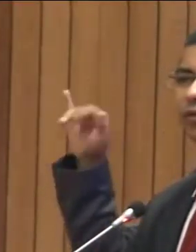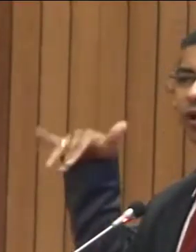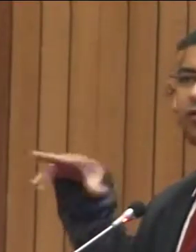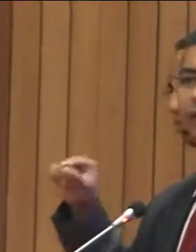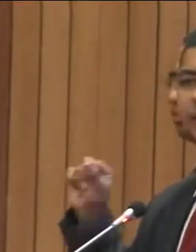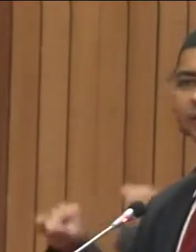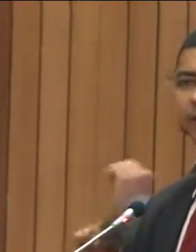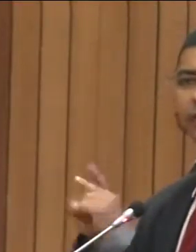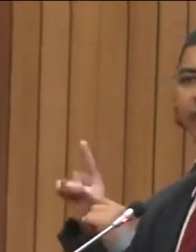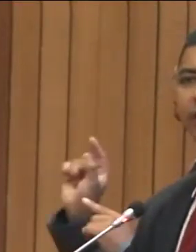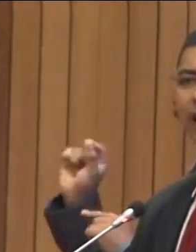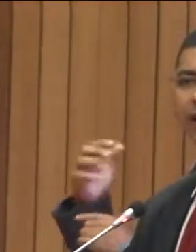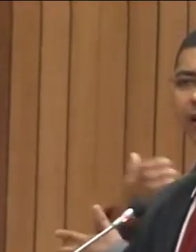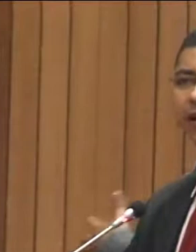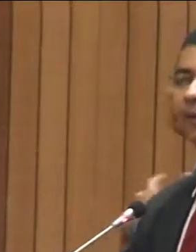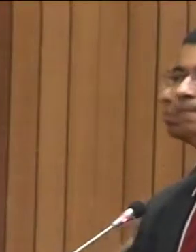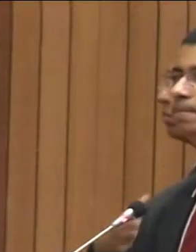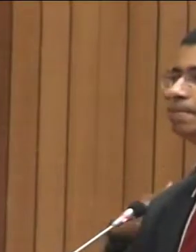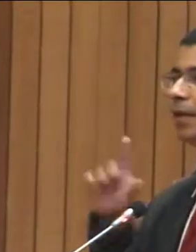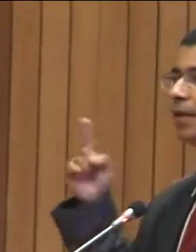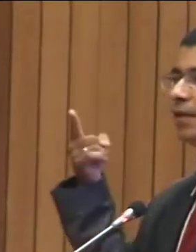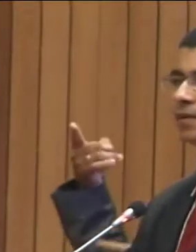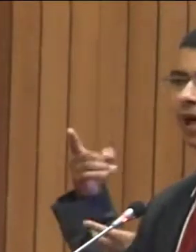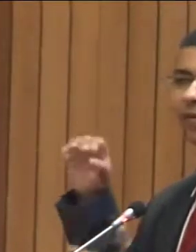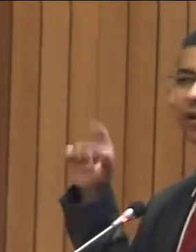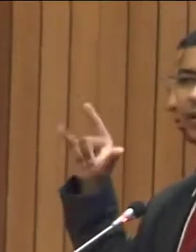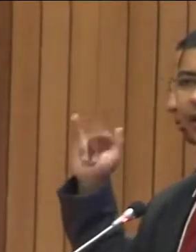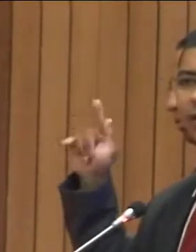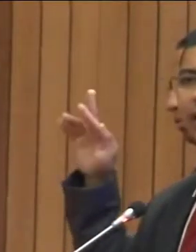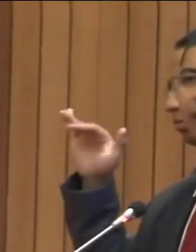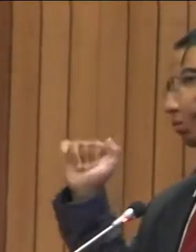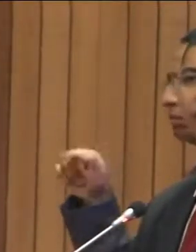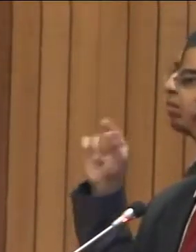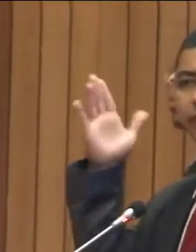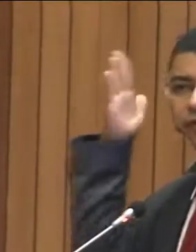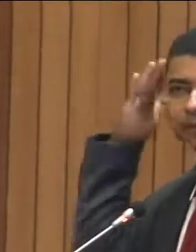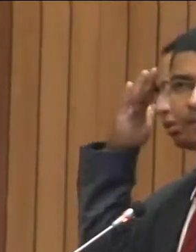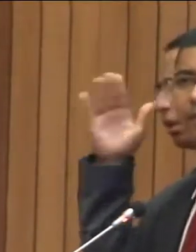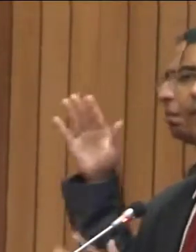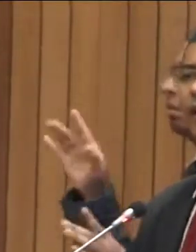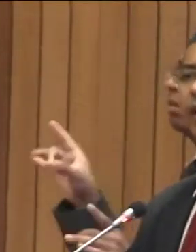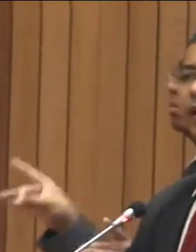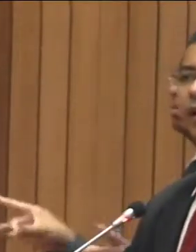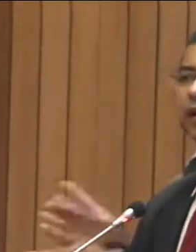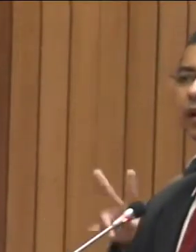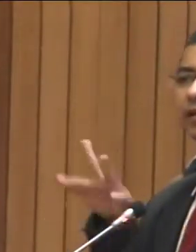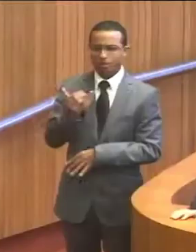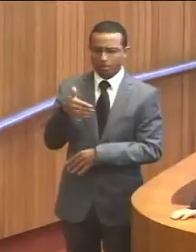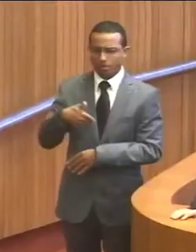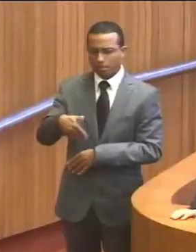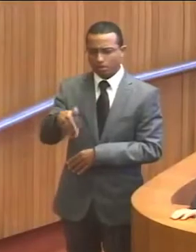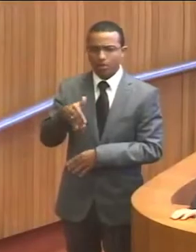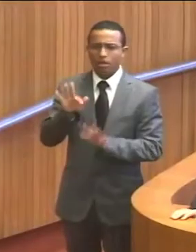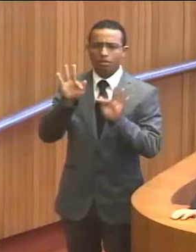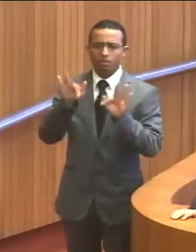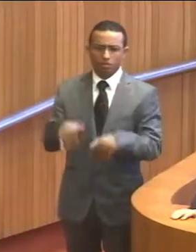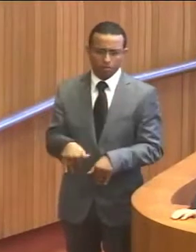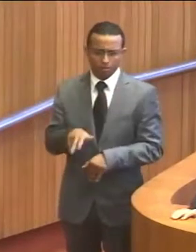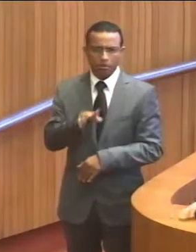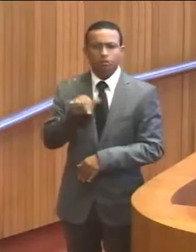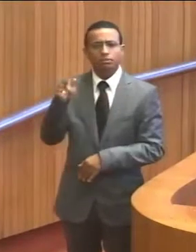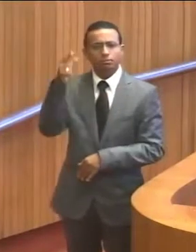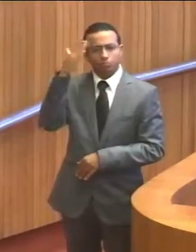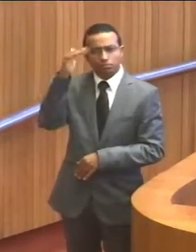do que o desespero de uma oligarquia que sabe que está chegando ao seu fim, que sabe que está